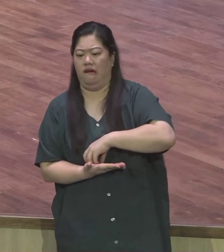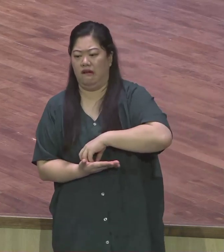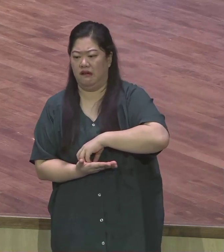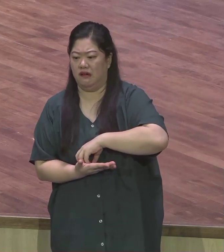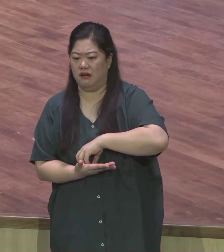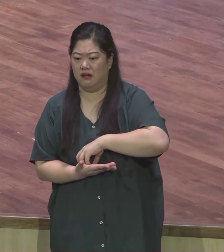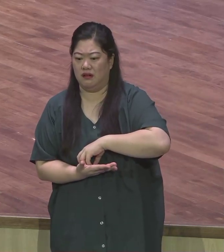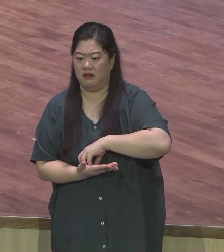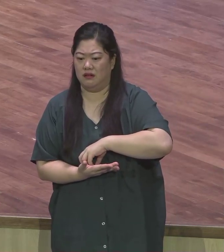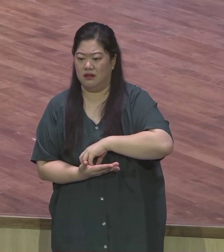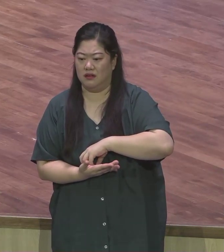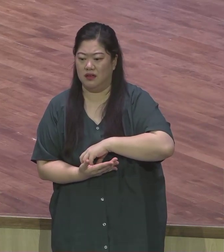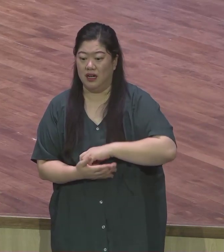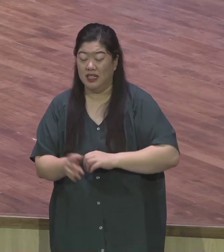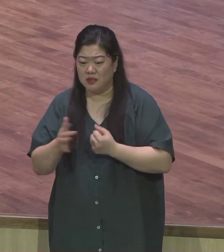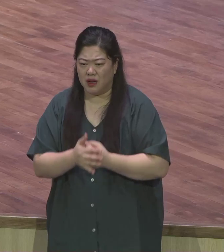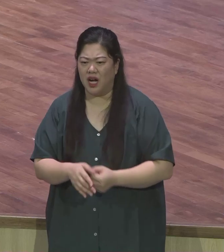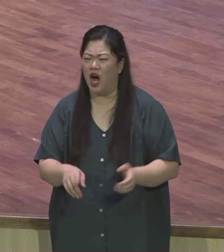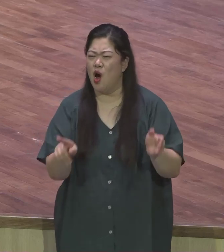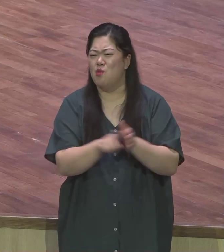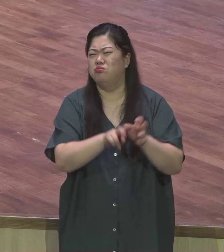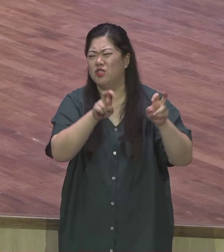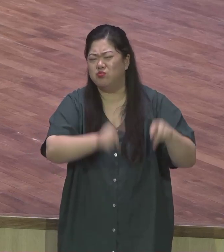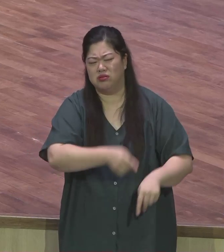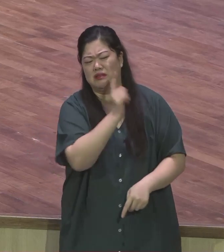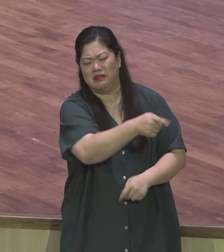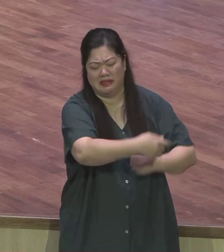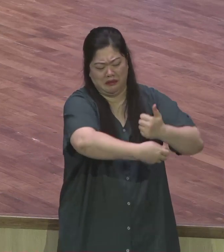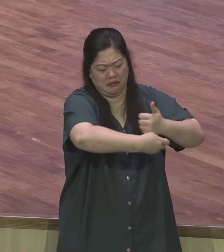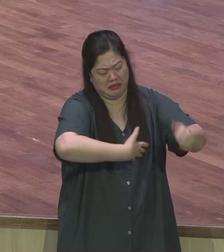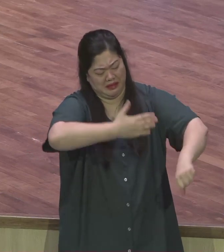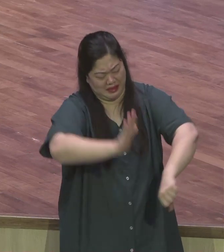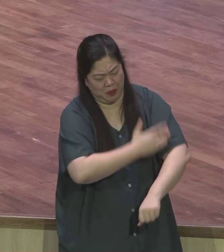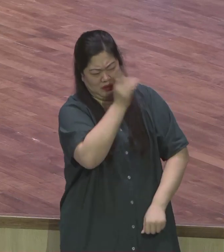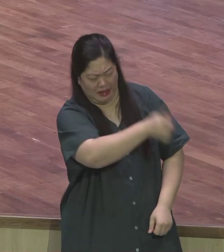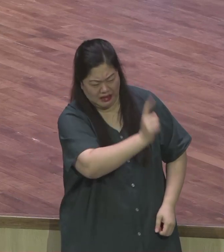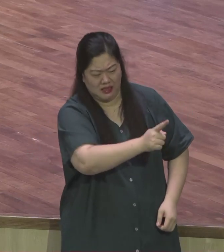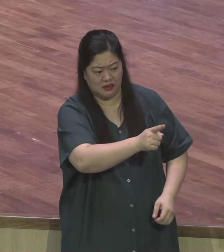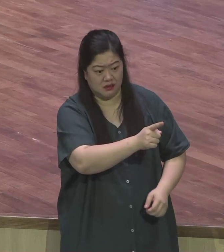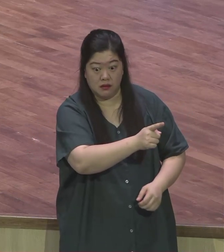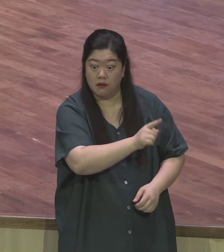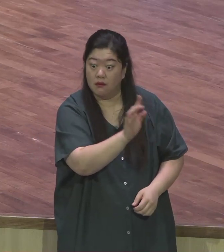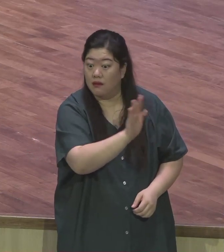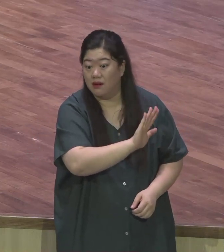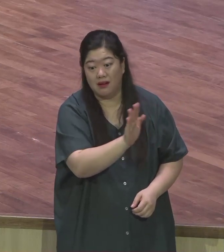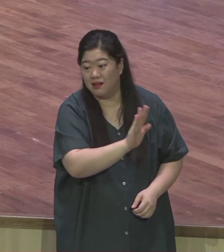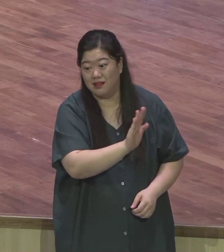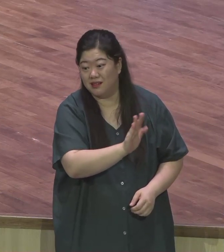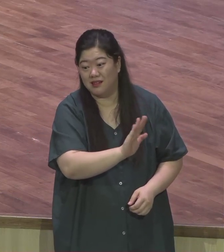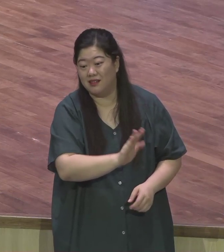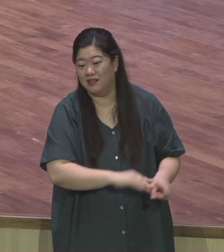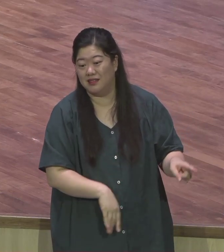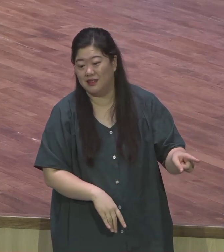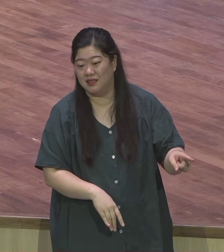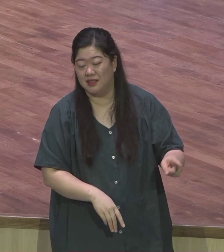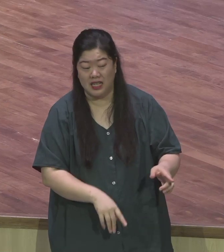사실 우리 안에 본능처럼 이 부분이 장착돼 있습니다 우리가 나름대로 강단 말씀도 붙잡고 나름대로 신앙생활을 잘하고 있지만